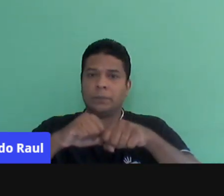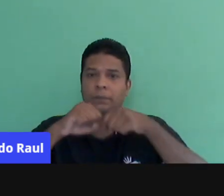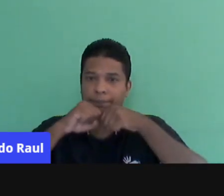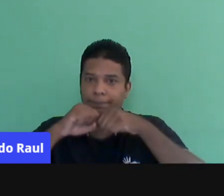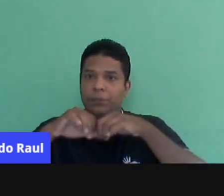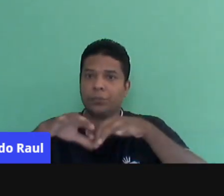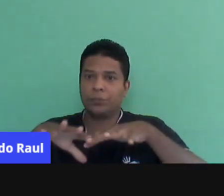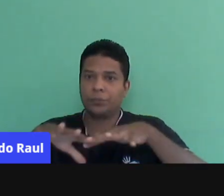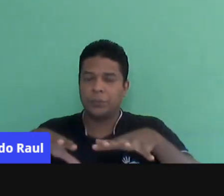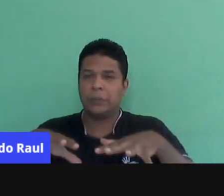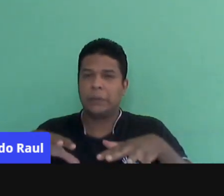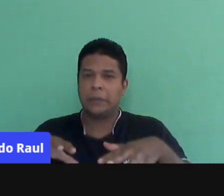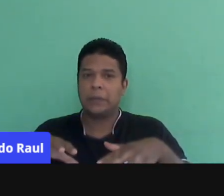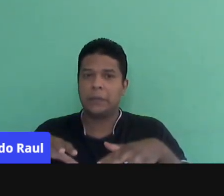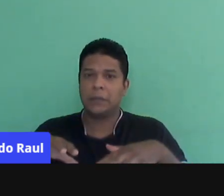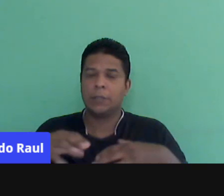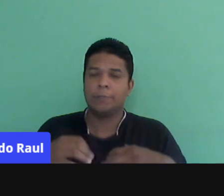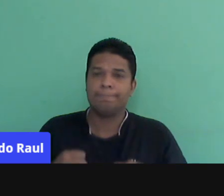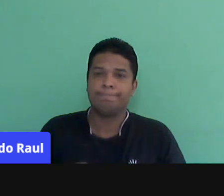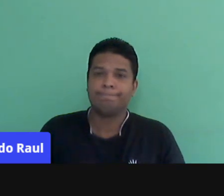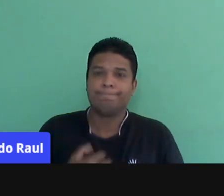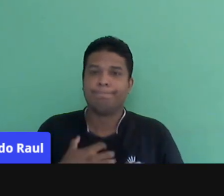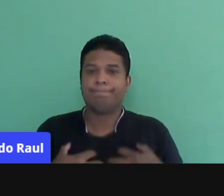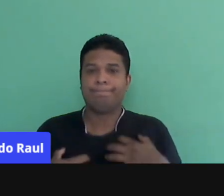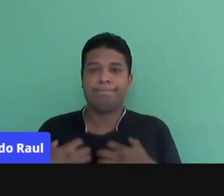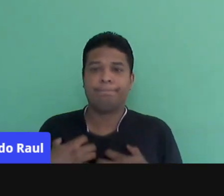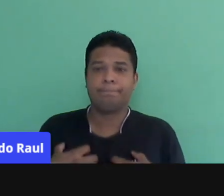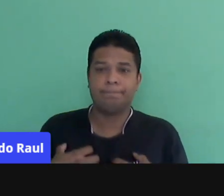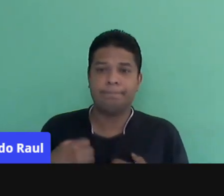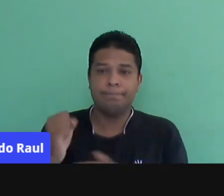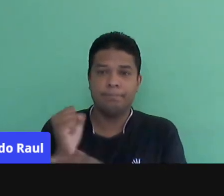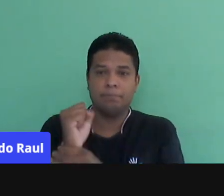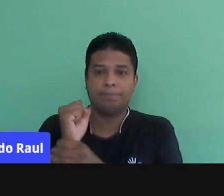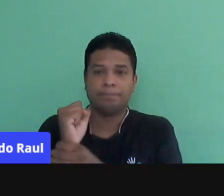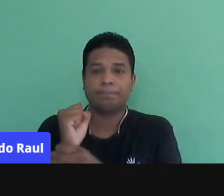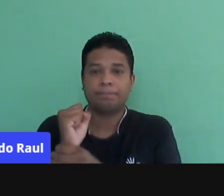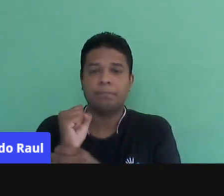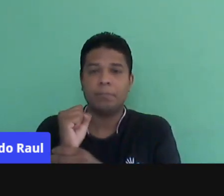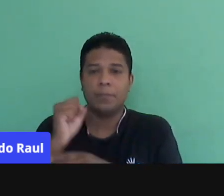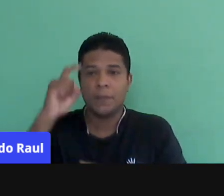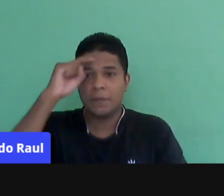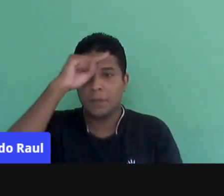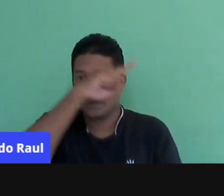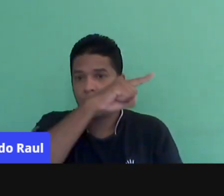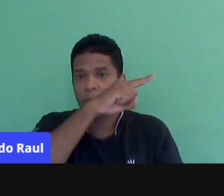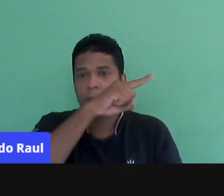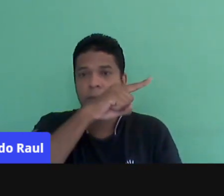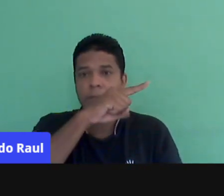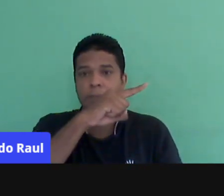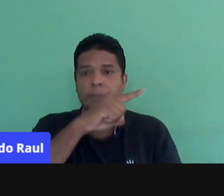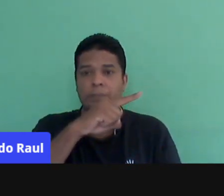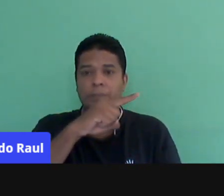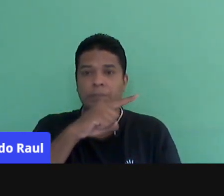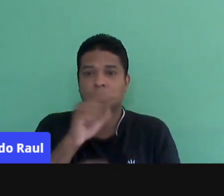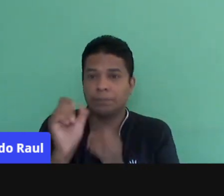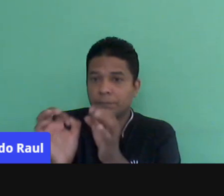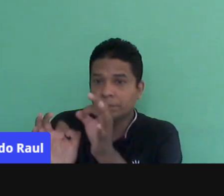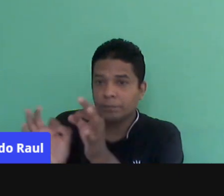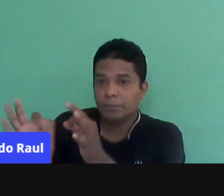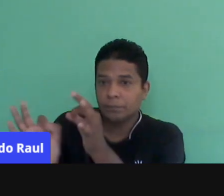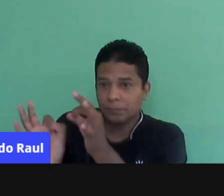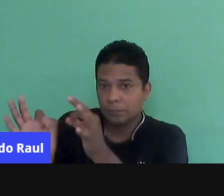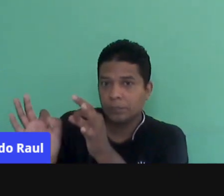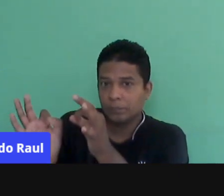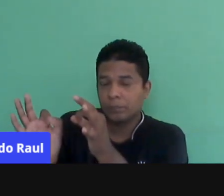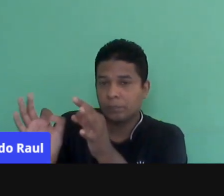tensão a esse professor. Mas, elas são agravadas pelas dificuldades também de organização,